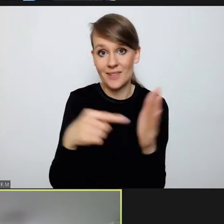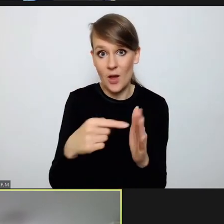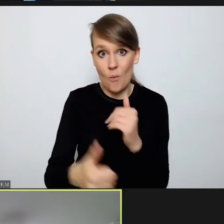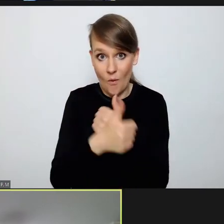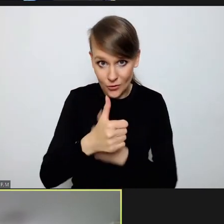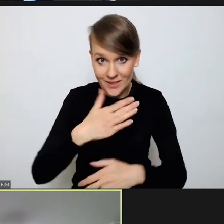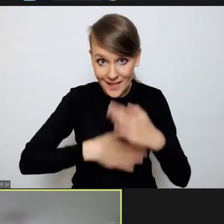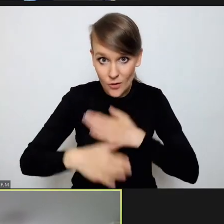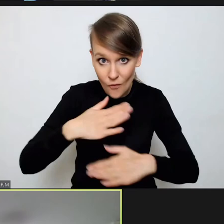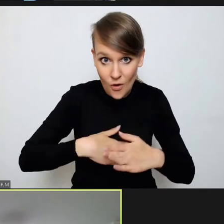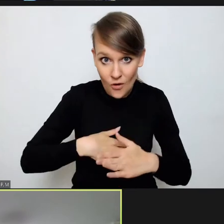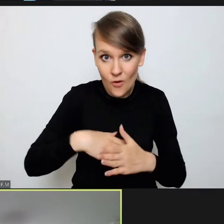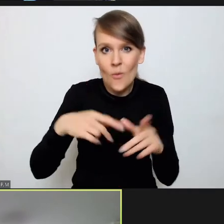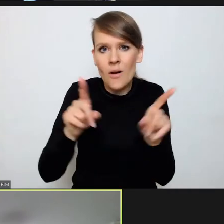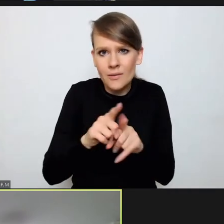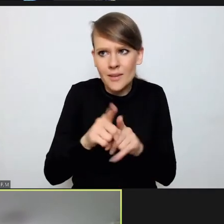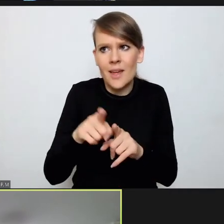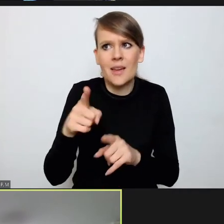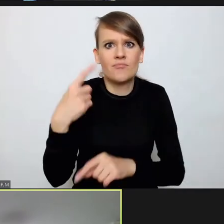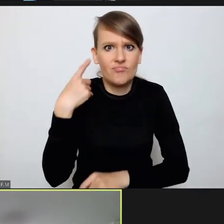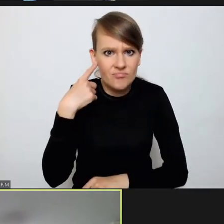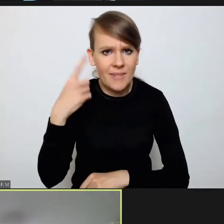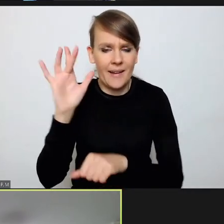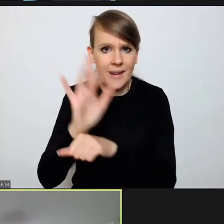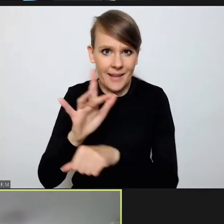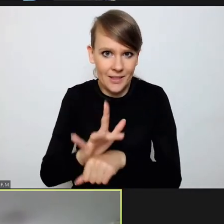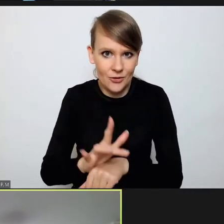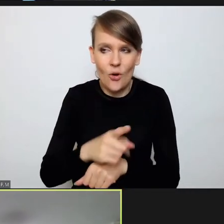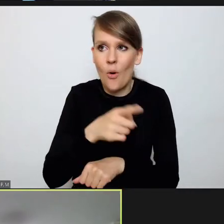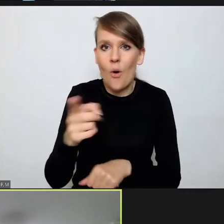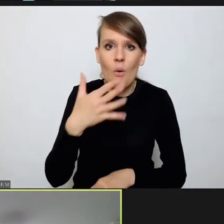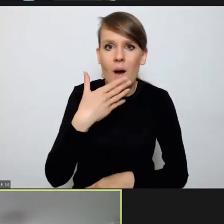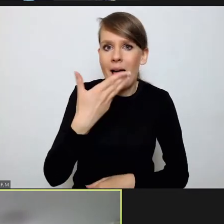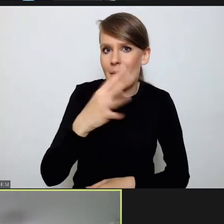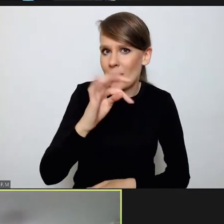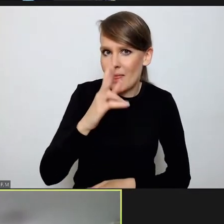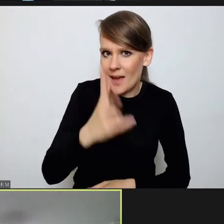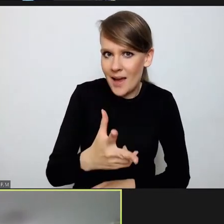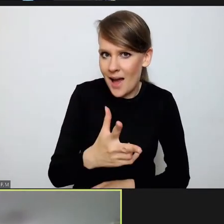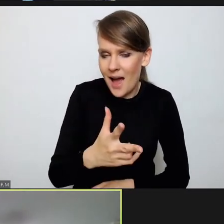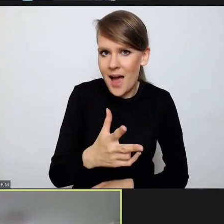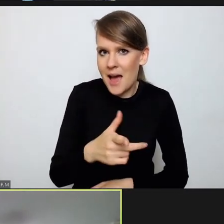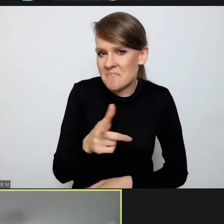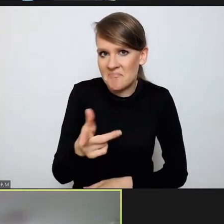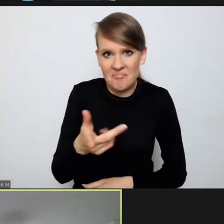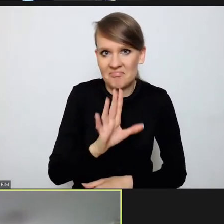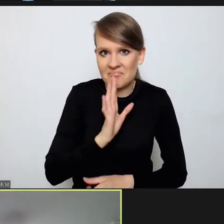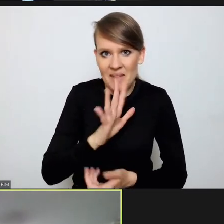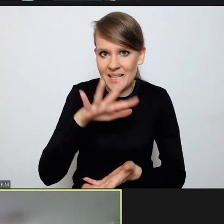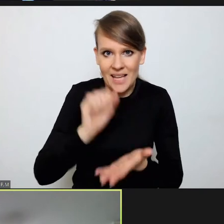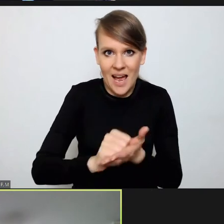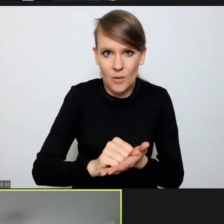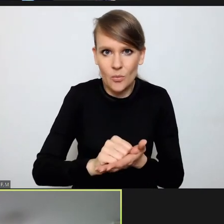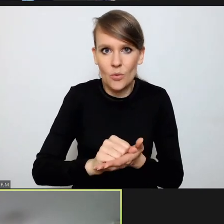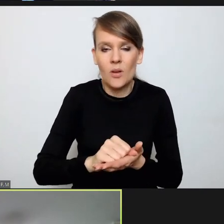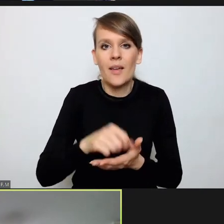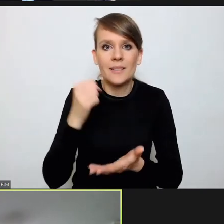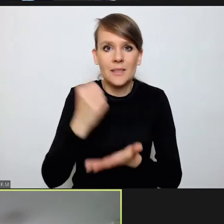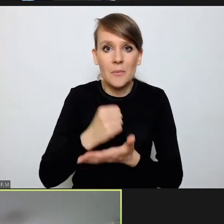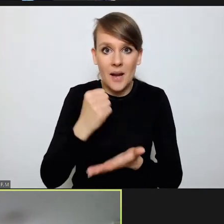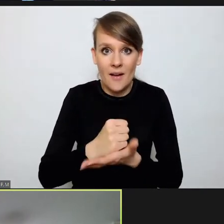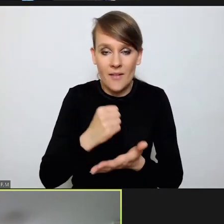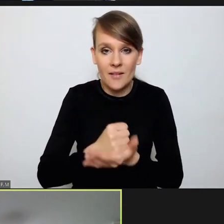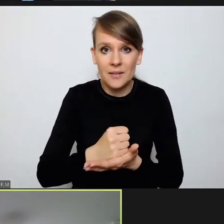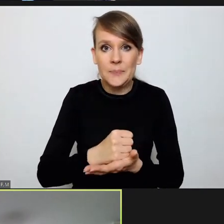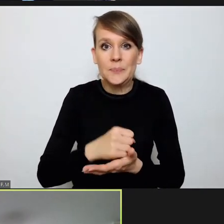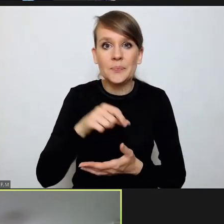przecież pojawiają się również głosy krytyczne mówiące o tym, że MTK w zasadzie zajmuje się w dużej mierze sprawami, które